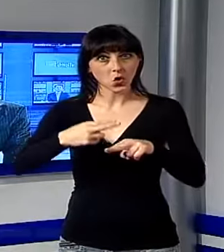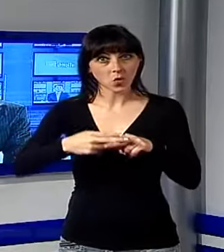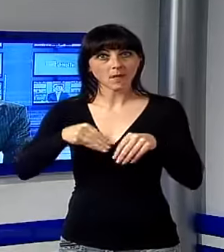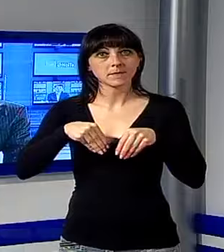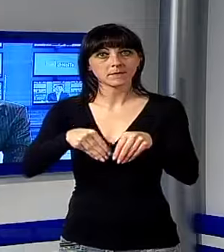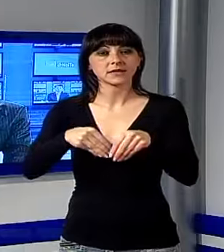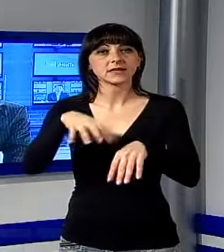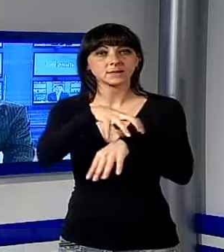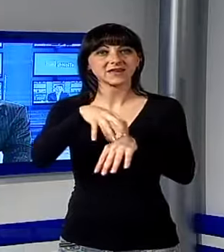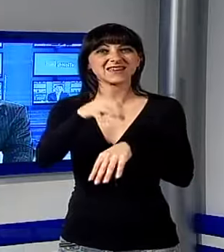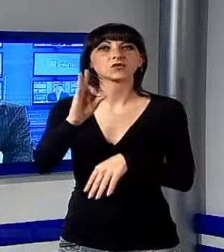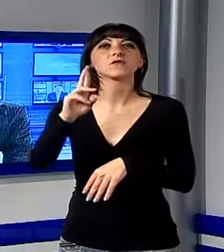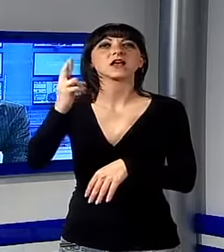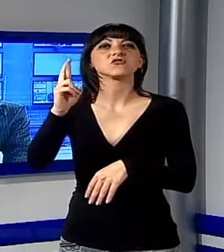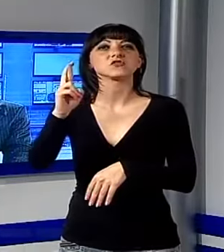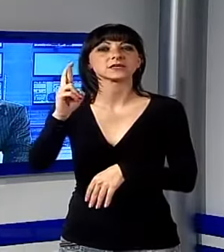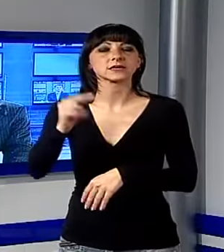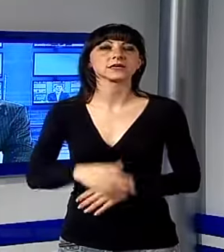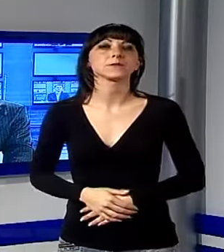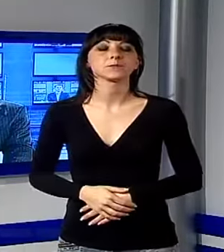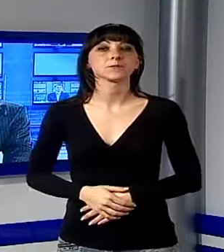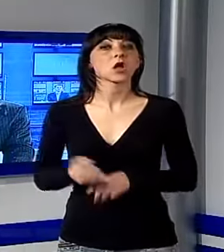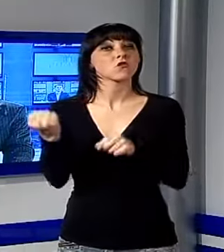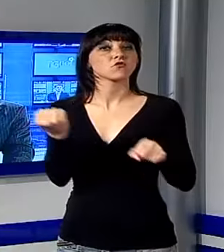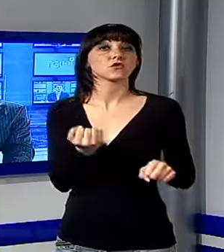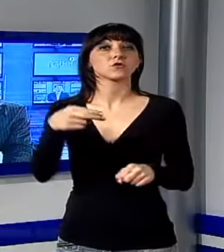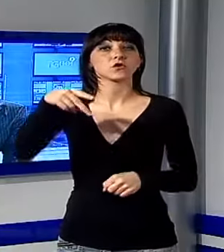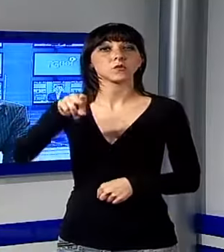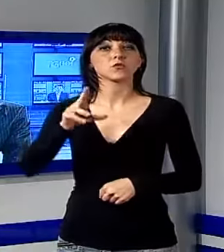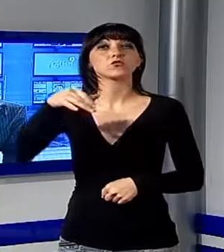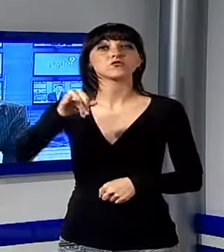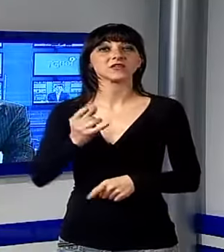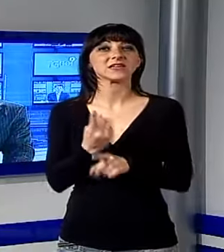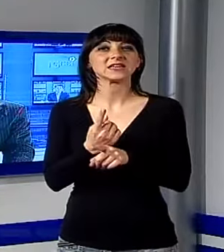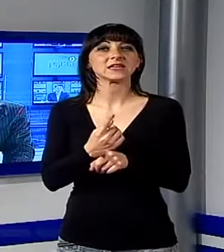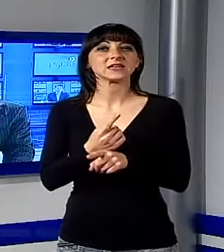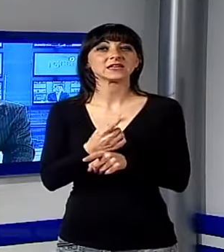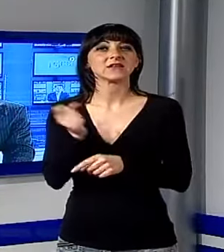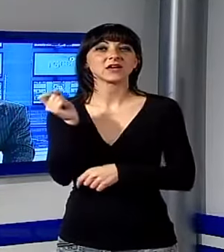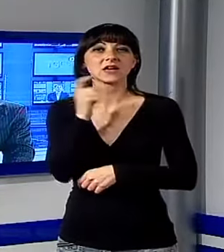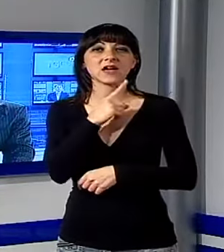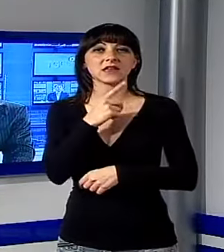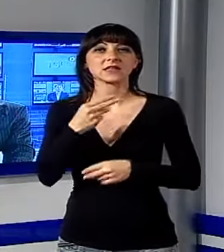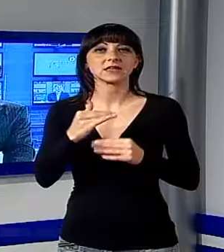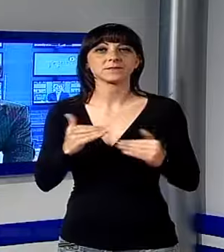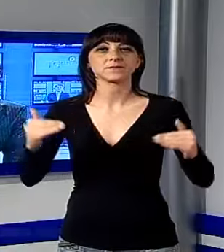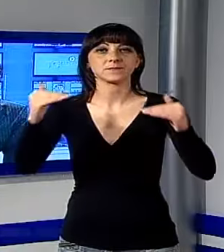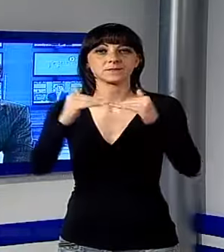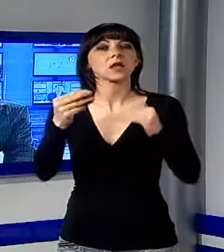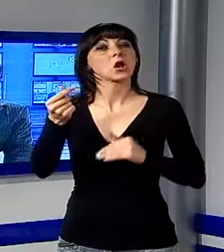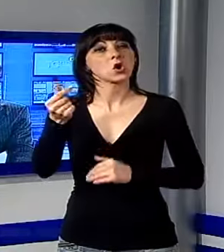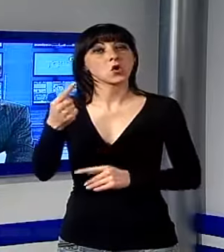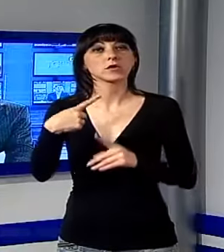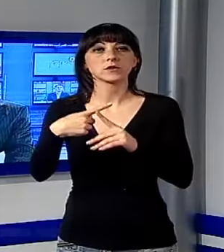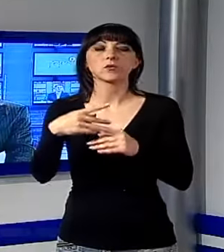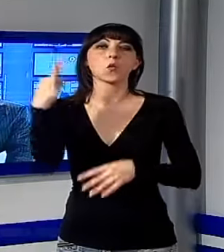ministro Franceschini. La fondazione Puccini hanno detto che deve assicurare l'equilibrio dei conti e la qualità della programmazione